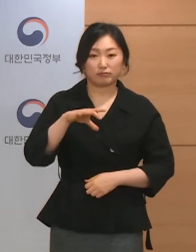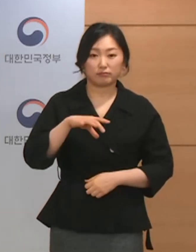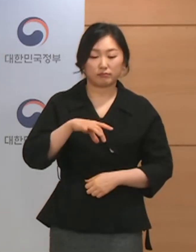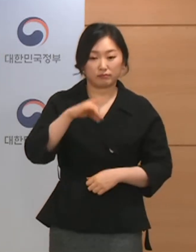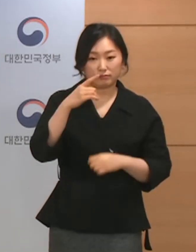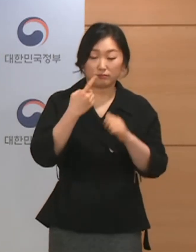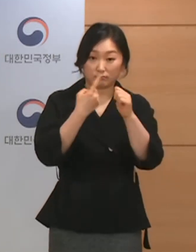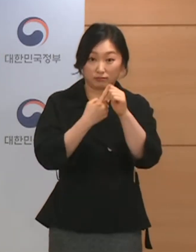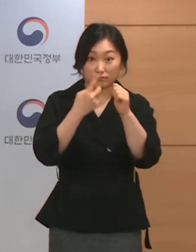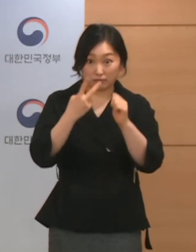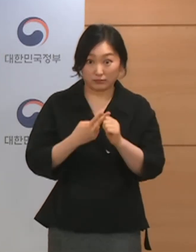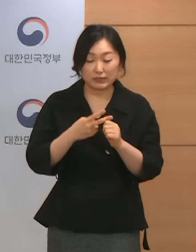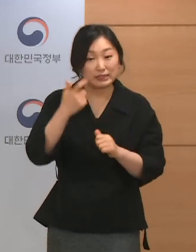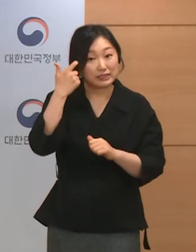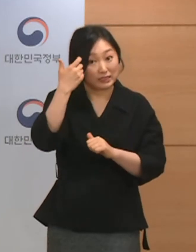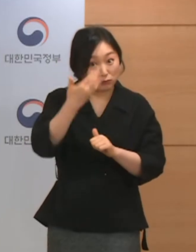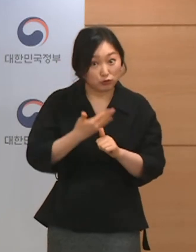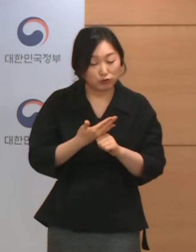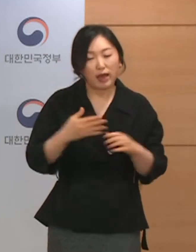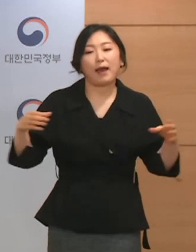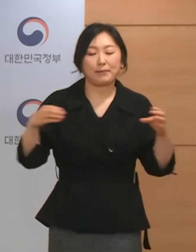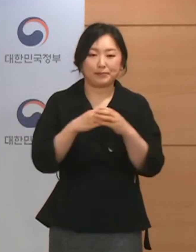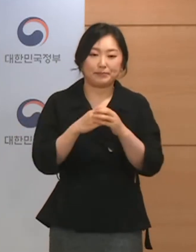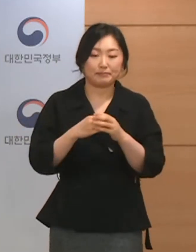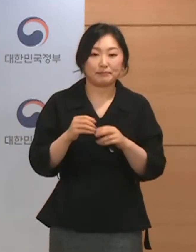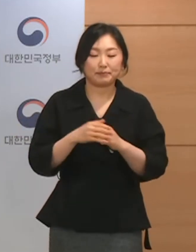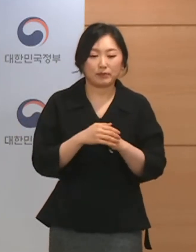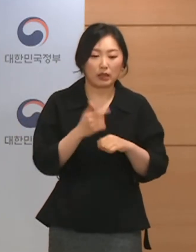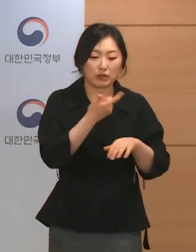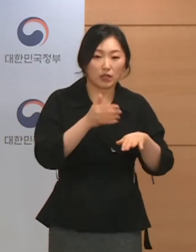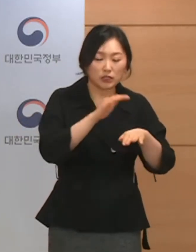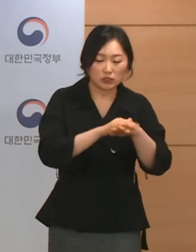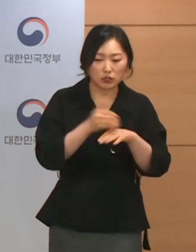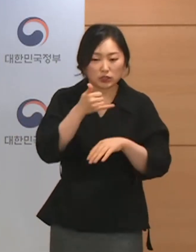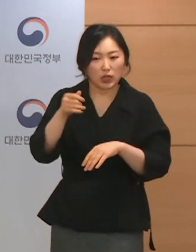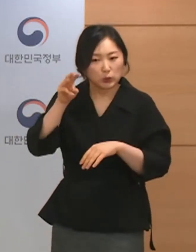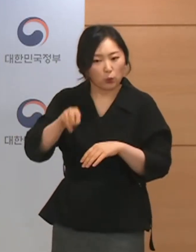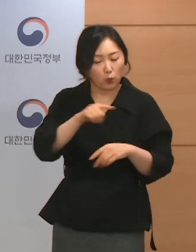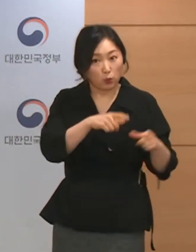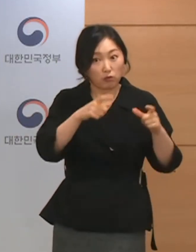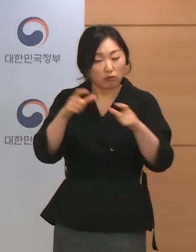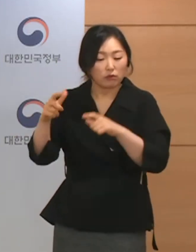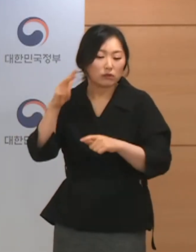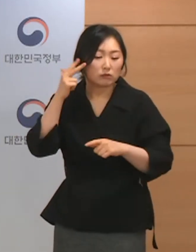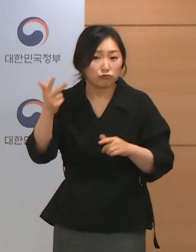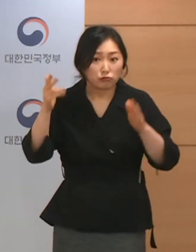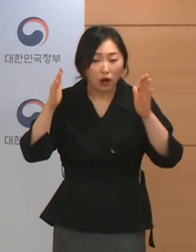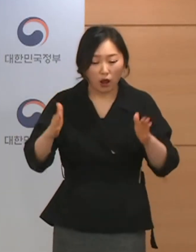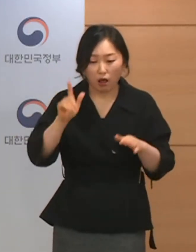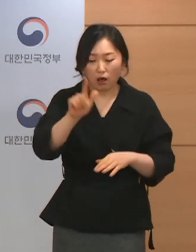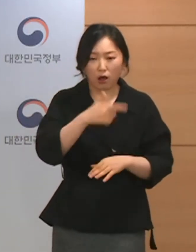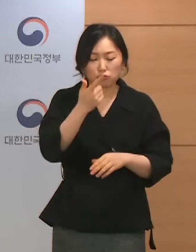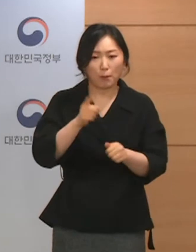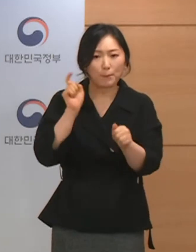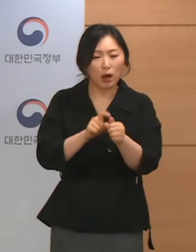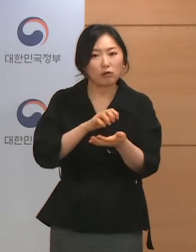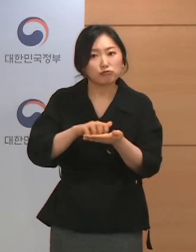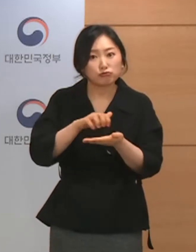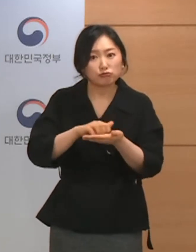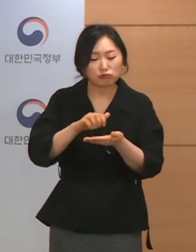번째 질의를 같이 드리도록 하겠습니다. 대전과 세종의 경우 최근 일주일간 일평균 확진자가